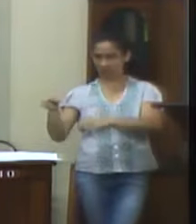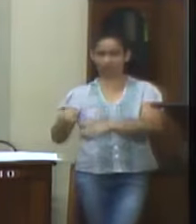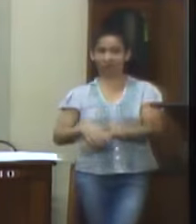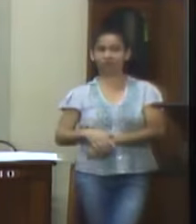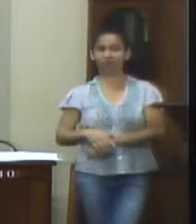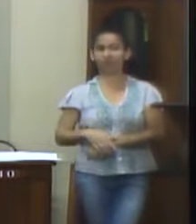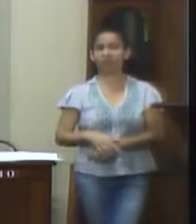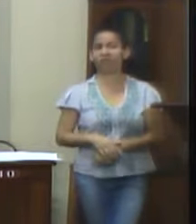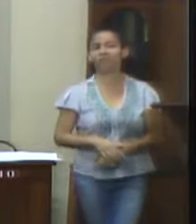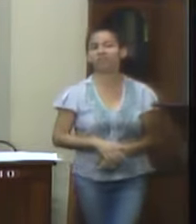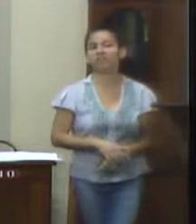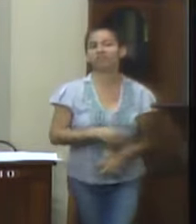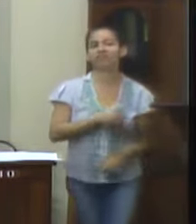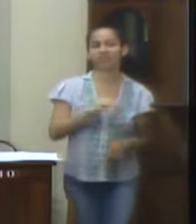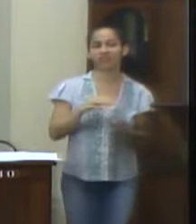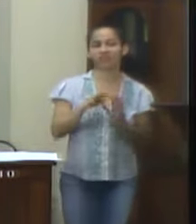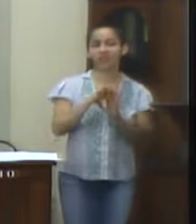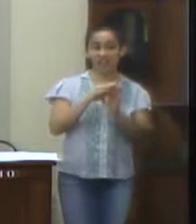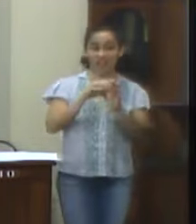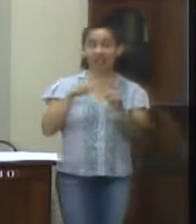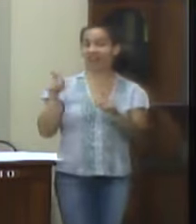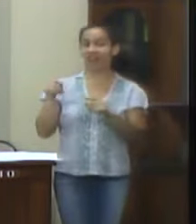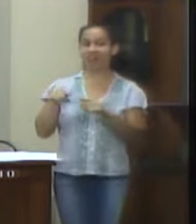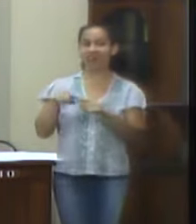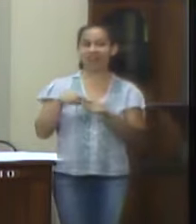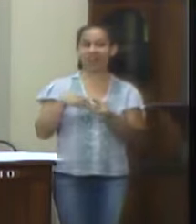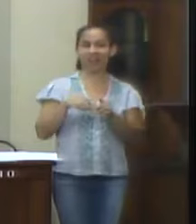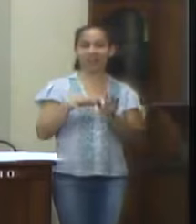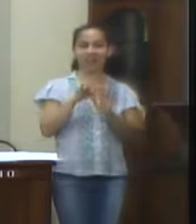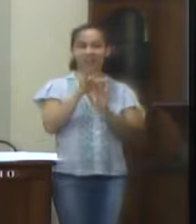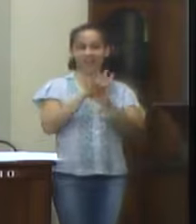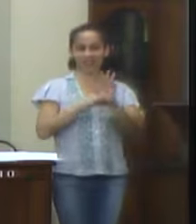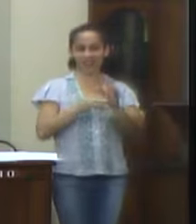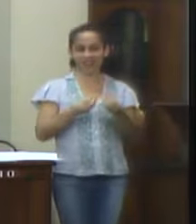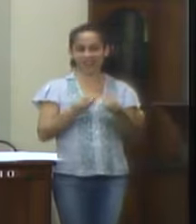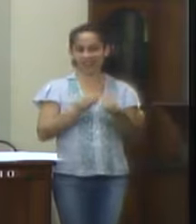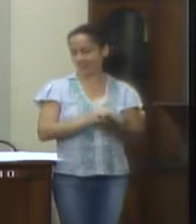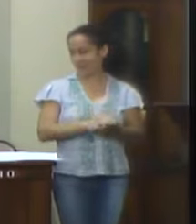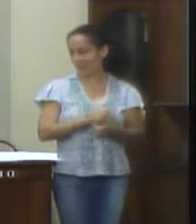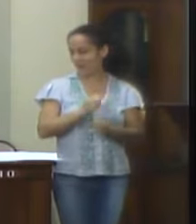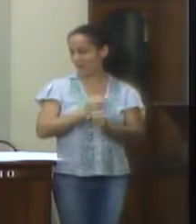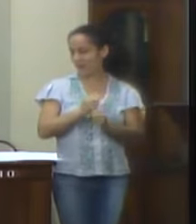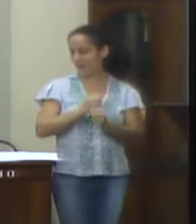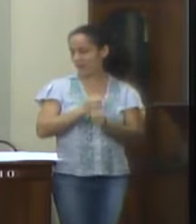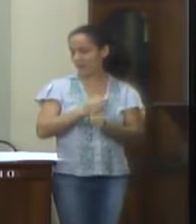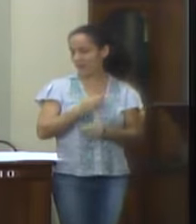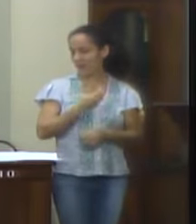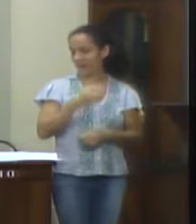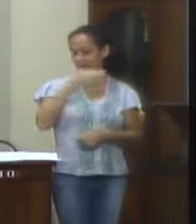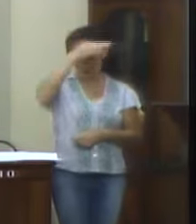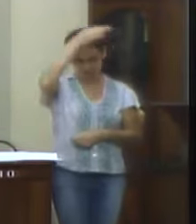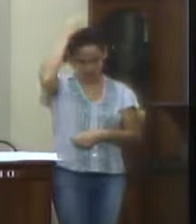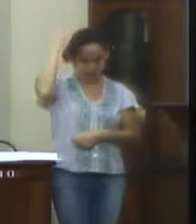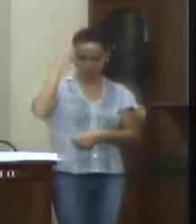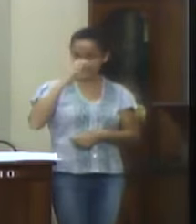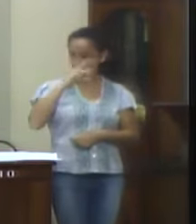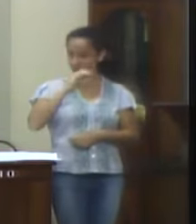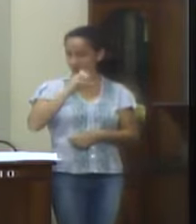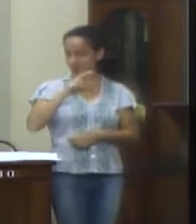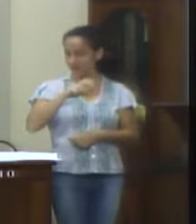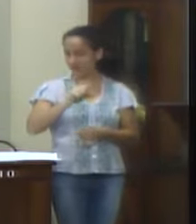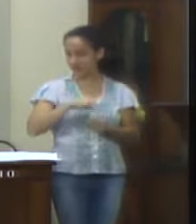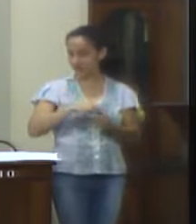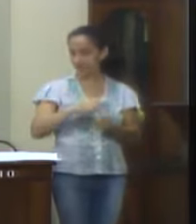texto da emenda, Secretaria de Serviços Públicos, Saneamento Básico, bairro Santa Cruz, 6º Distrito, Dotação 02